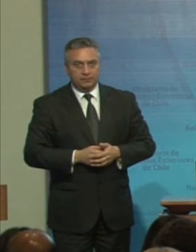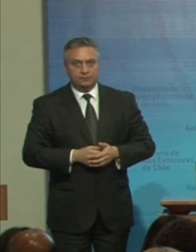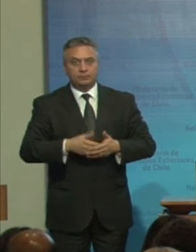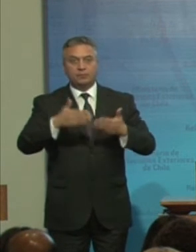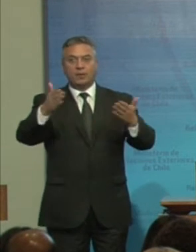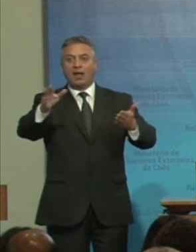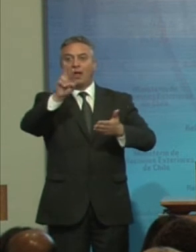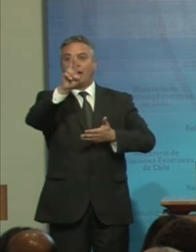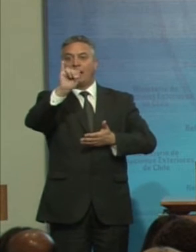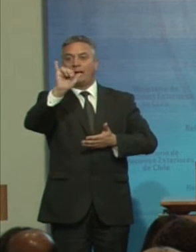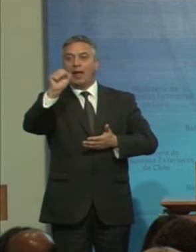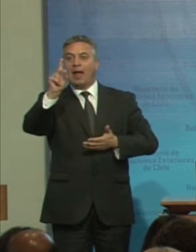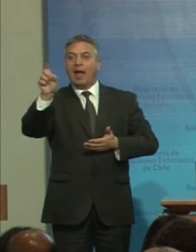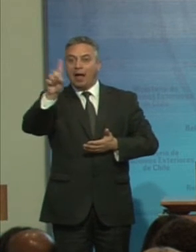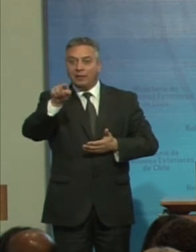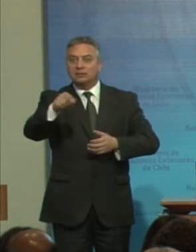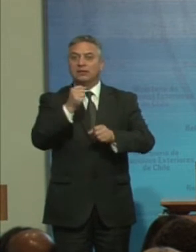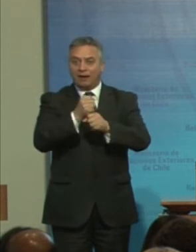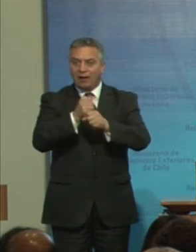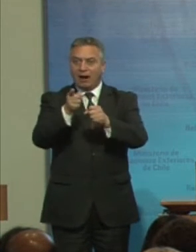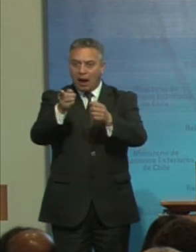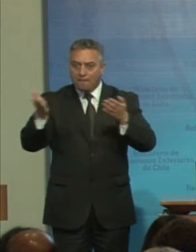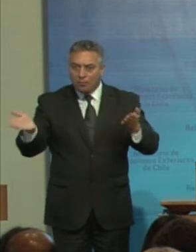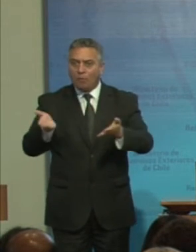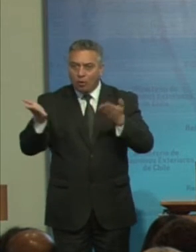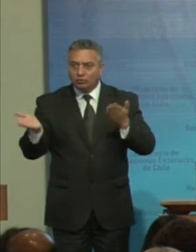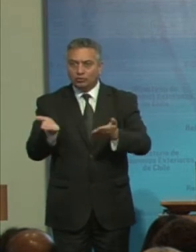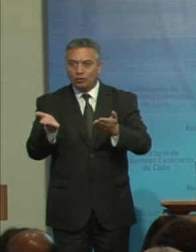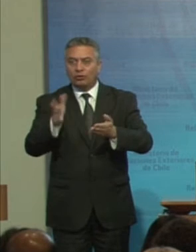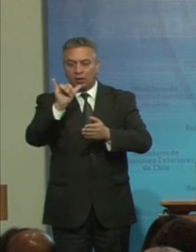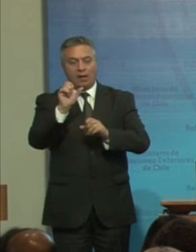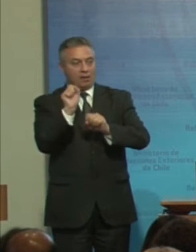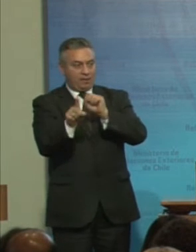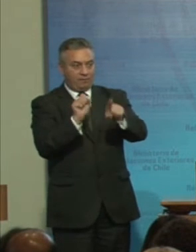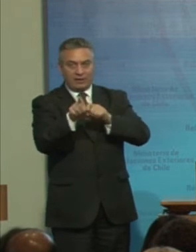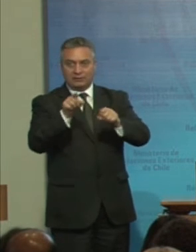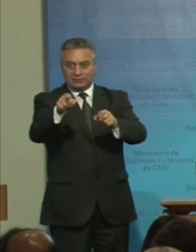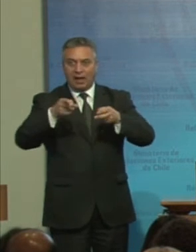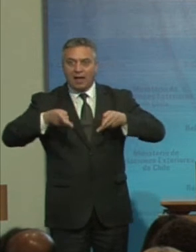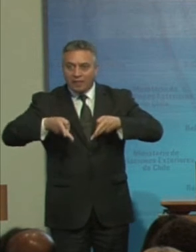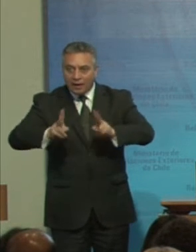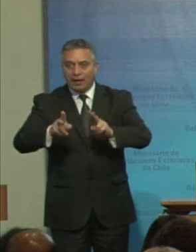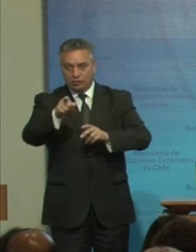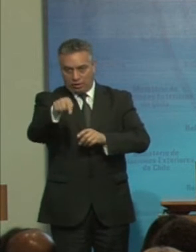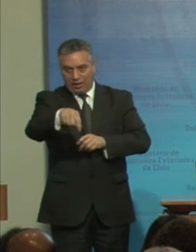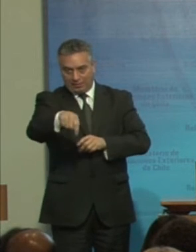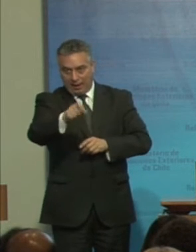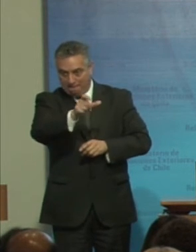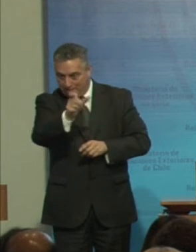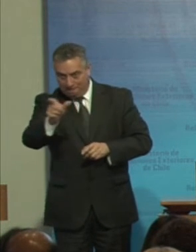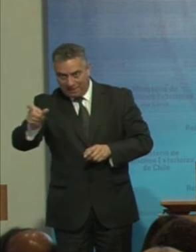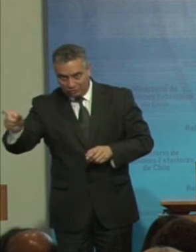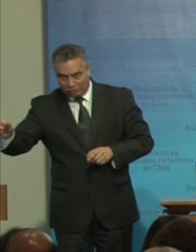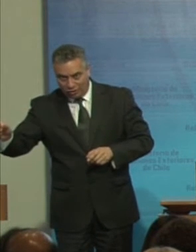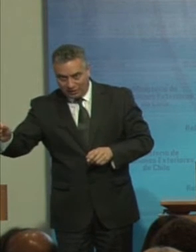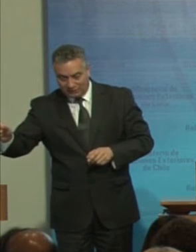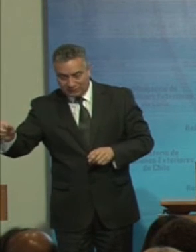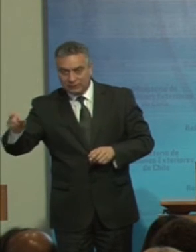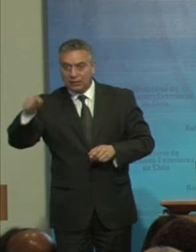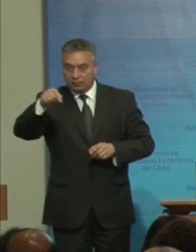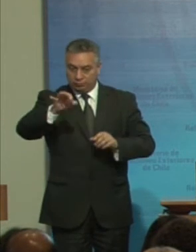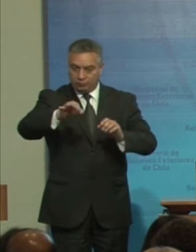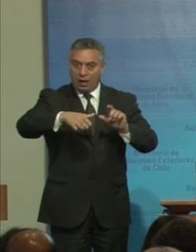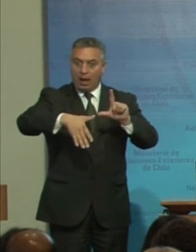RIADIS Trabaja En la promoción Y defensa De los derechos De estas personas En América Latina Y el